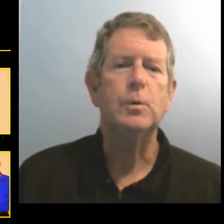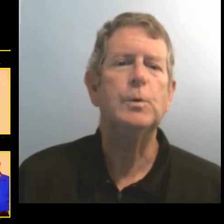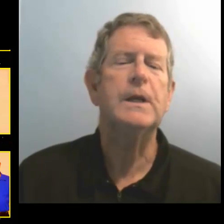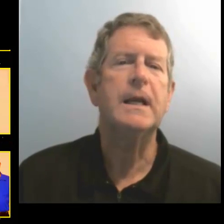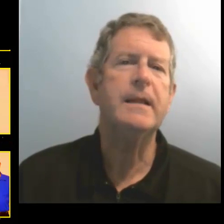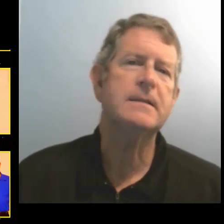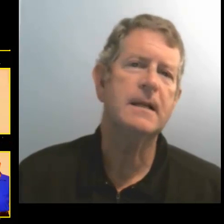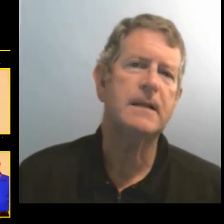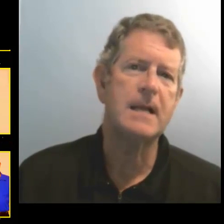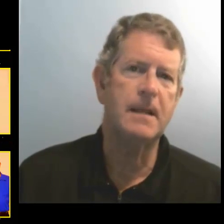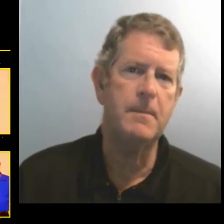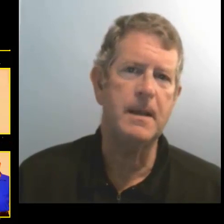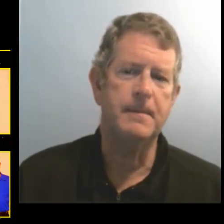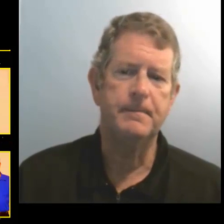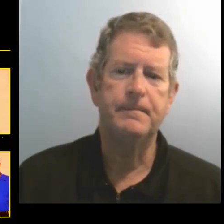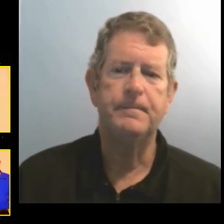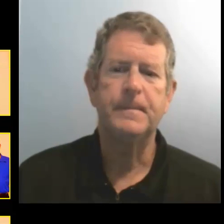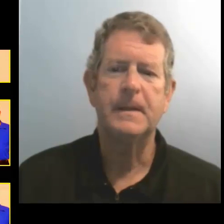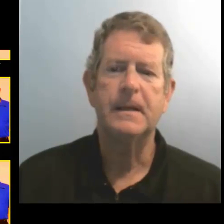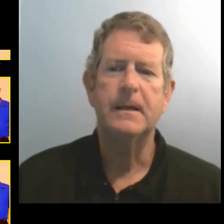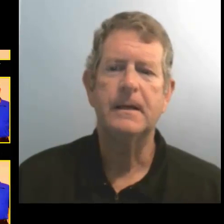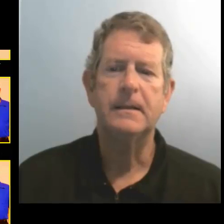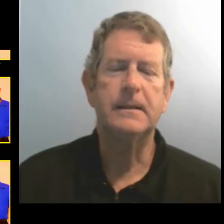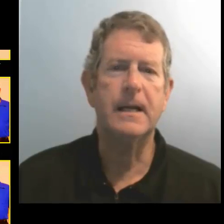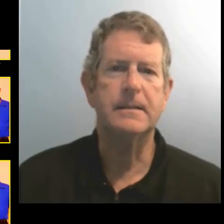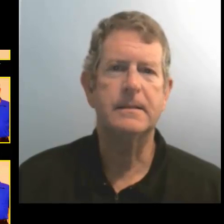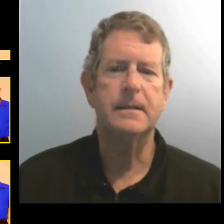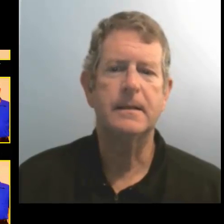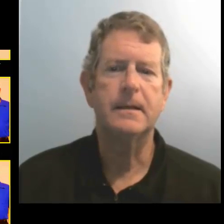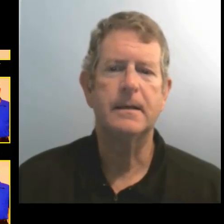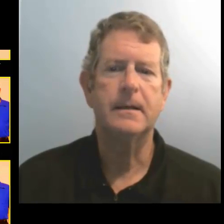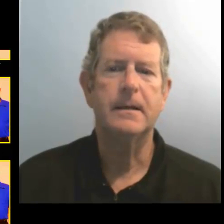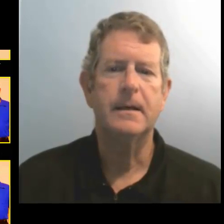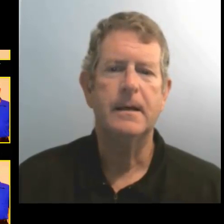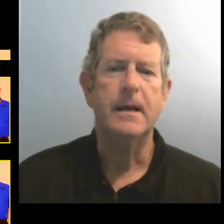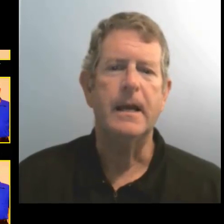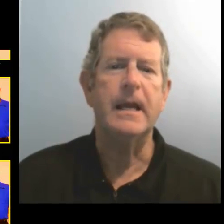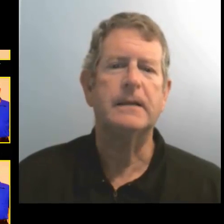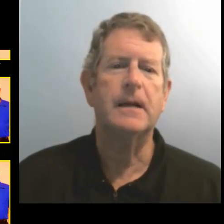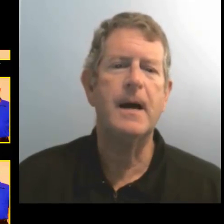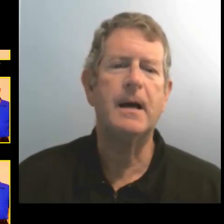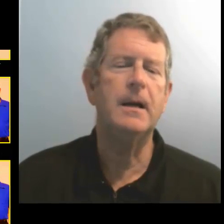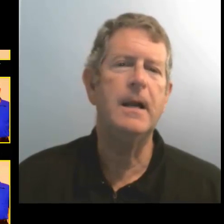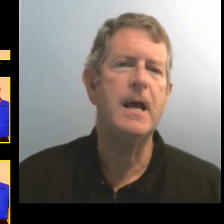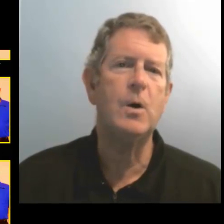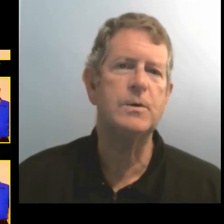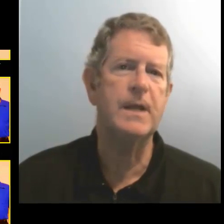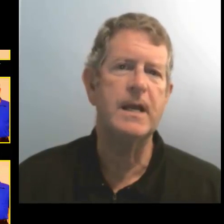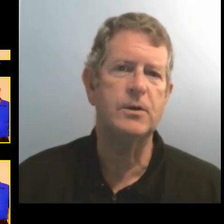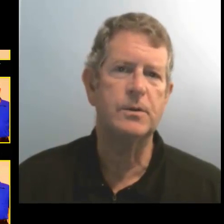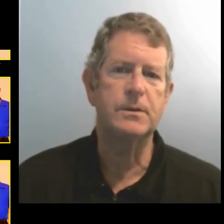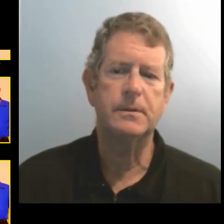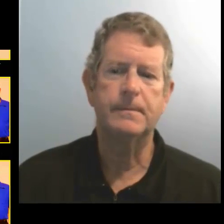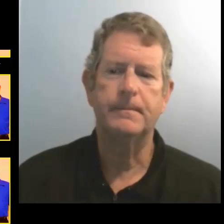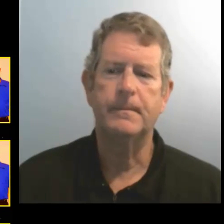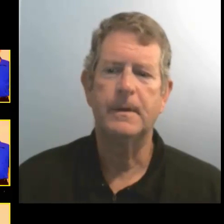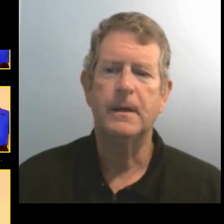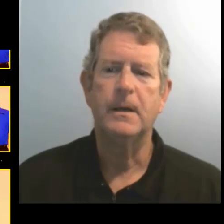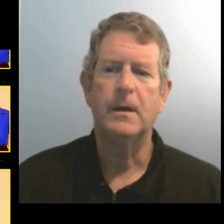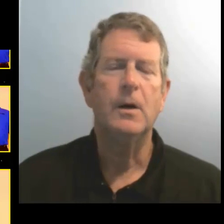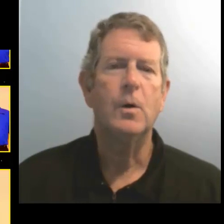Tú te quedas detrás de mí. 3. Ella trabaja lejos de ellos.